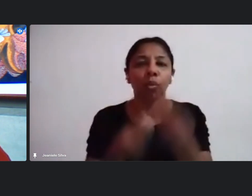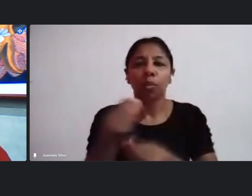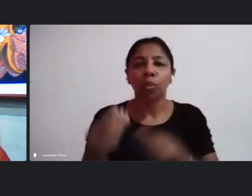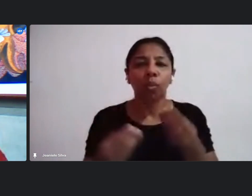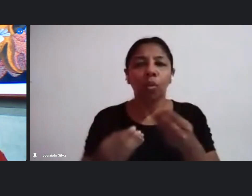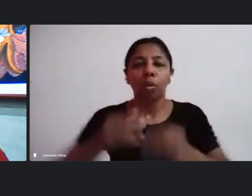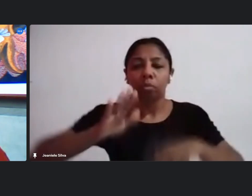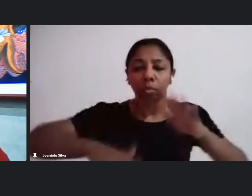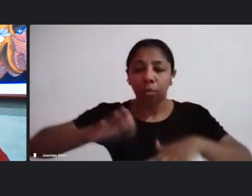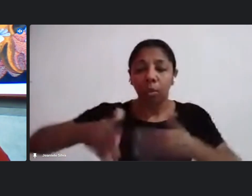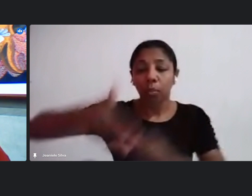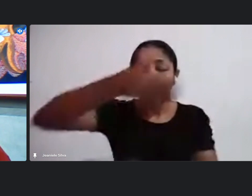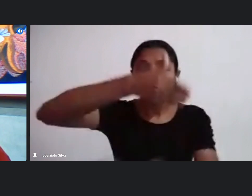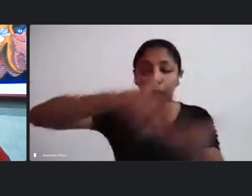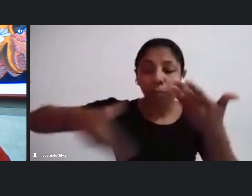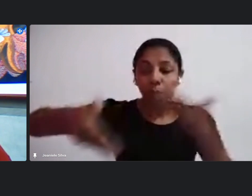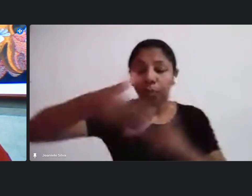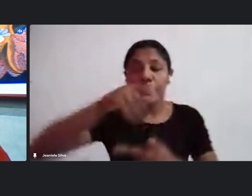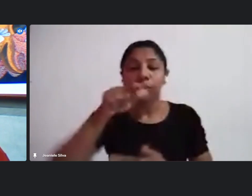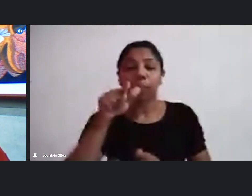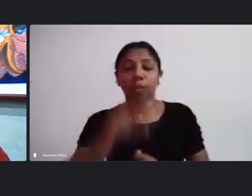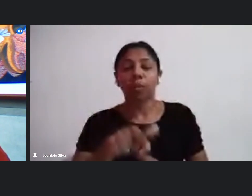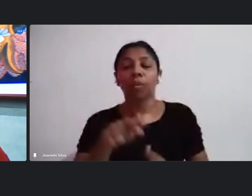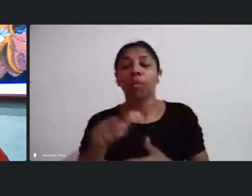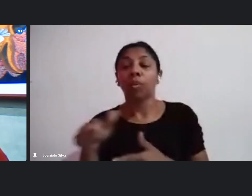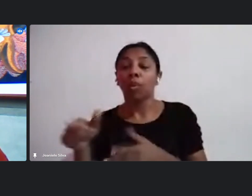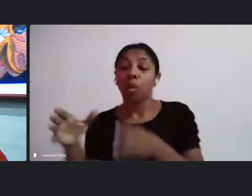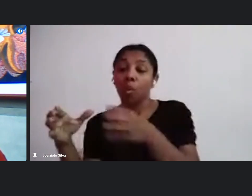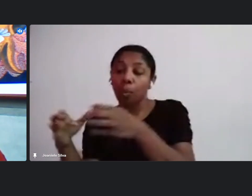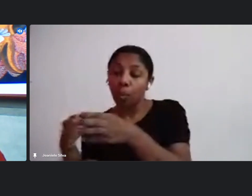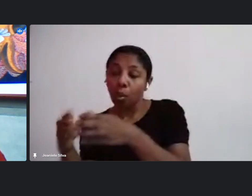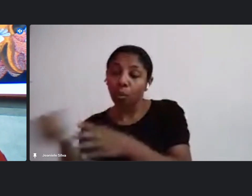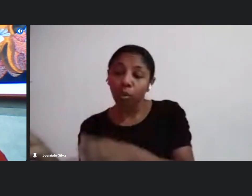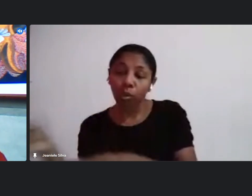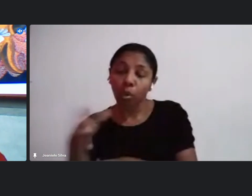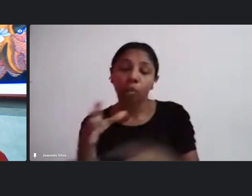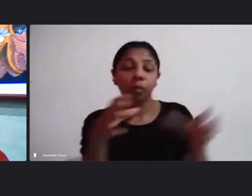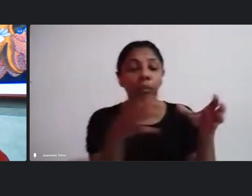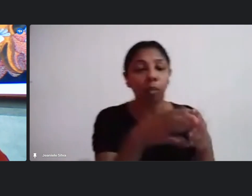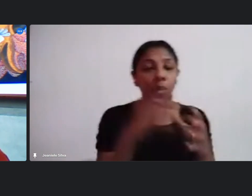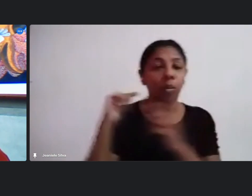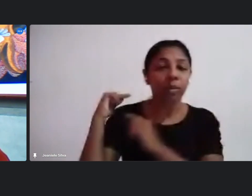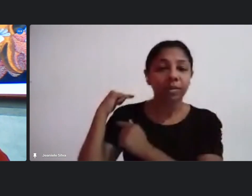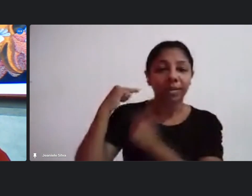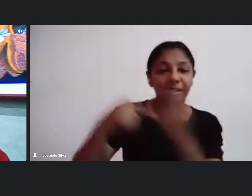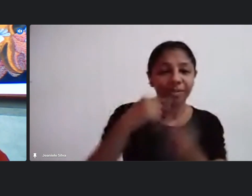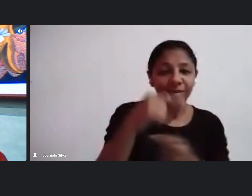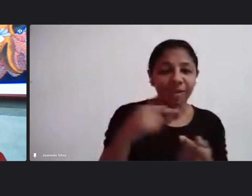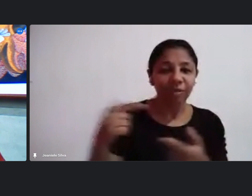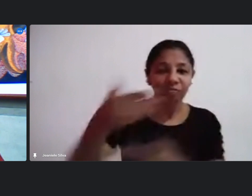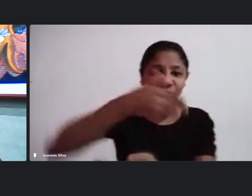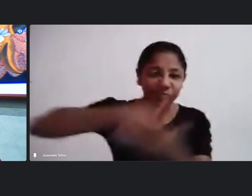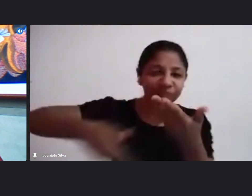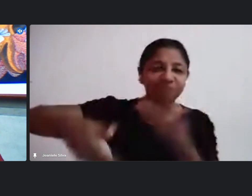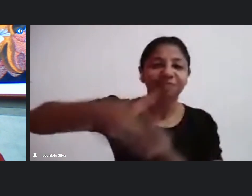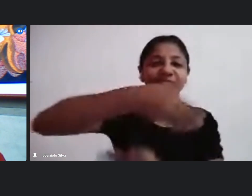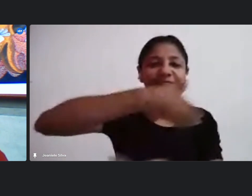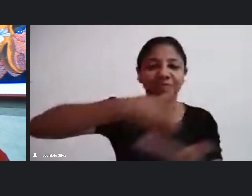dialogam com os blocos tradicionais mas também possam ser comentados pra ter suas próprias ações e aí